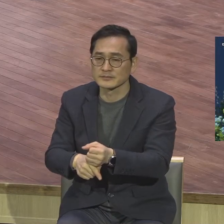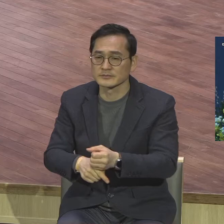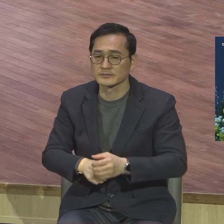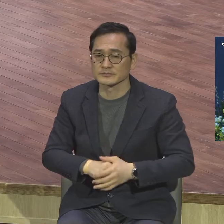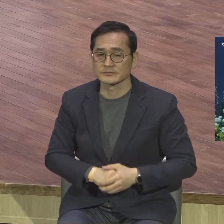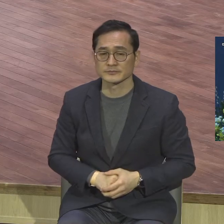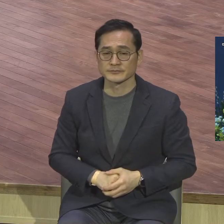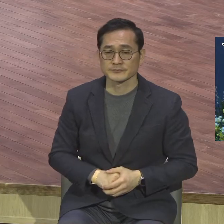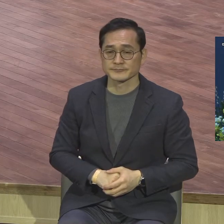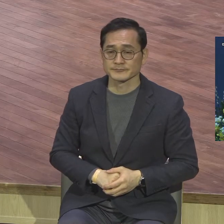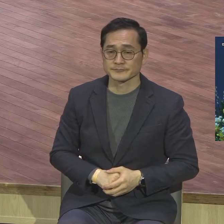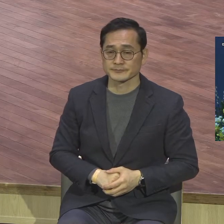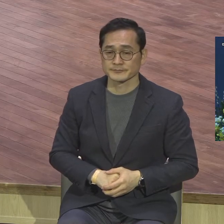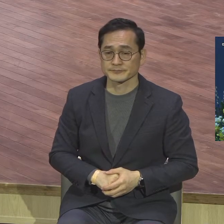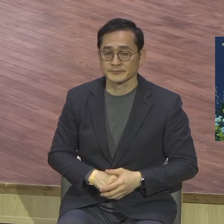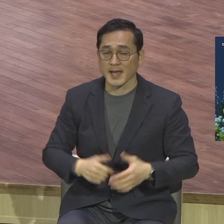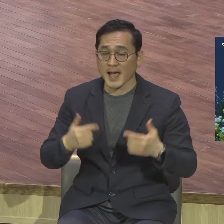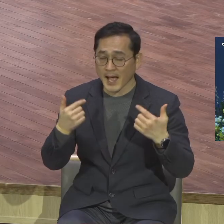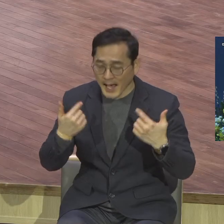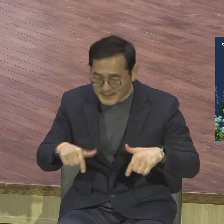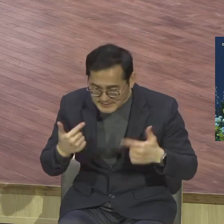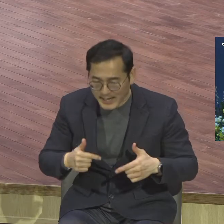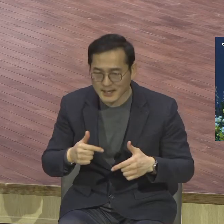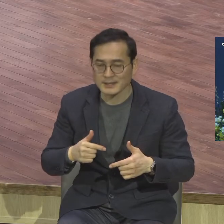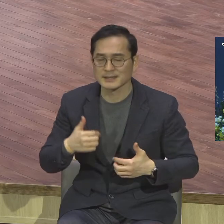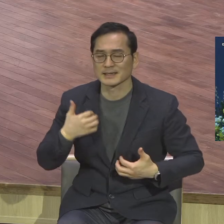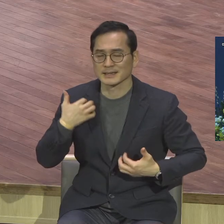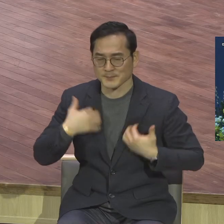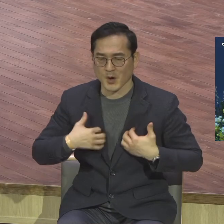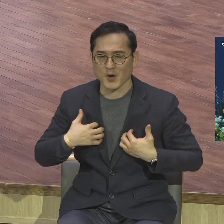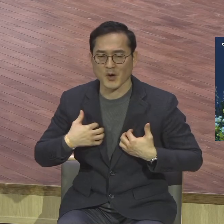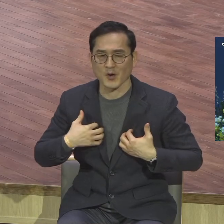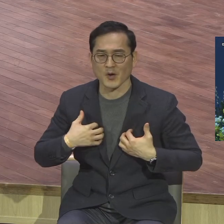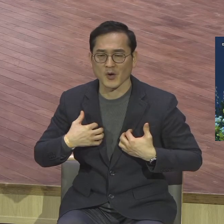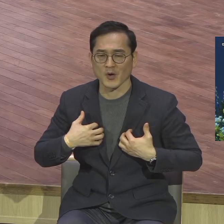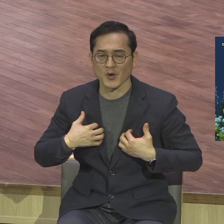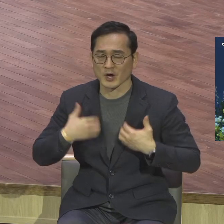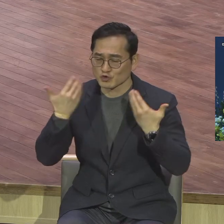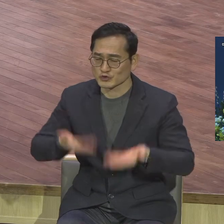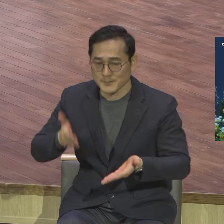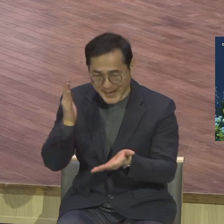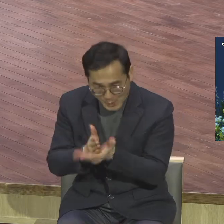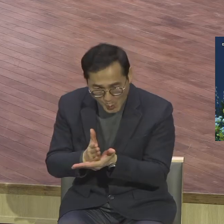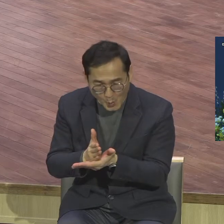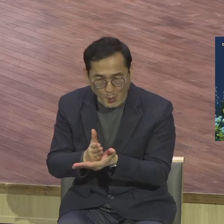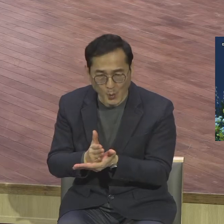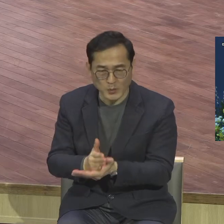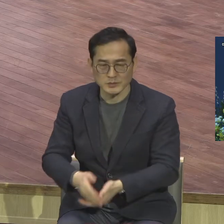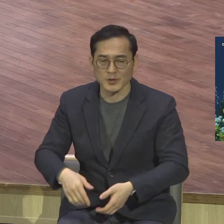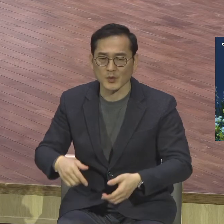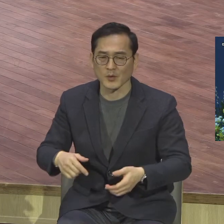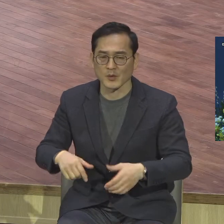항상 쉬지 말고 범사에 이게 무슨 말입니까? 한마디로 24에 24